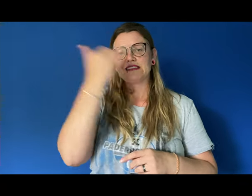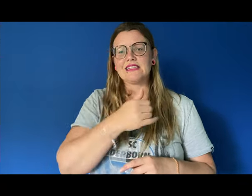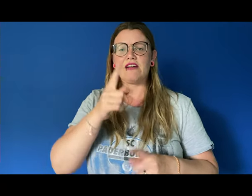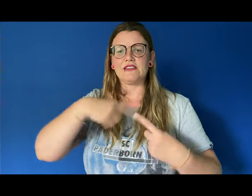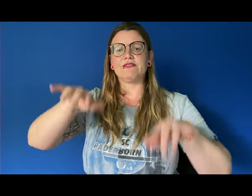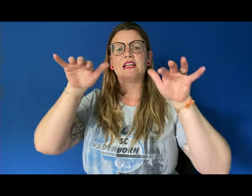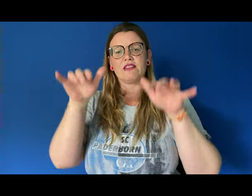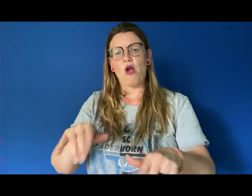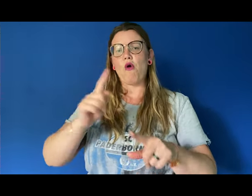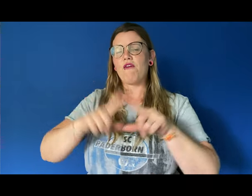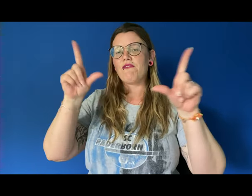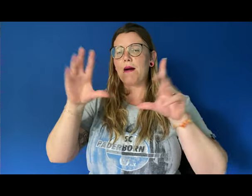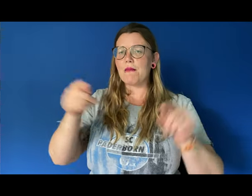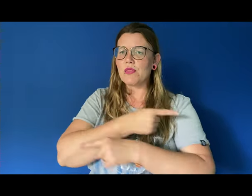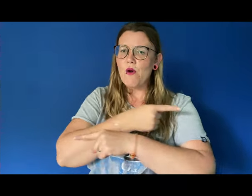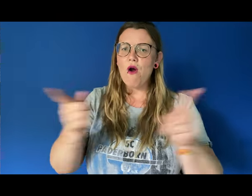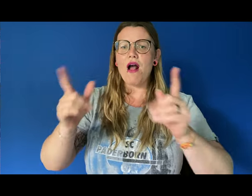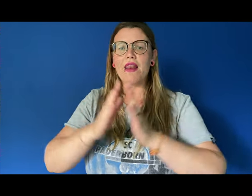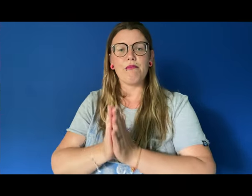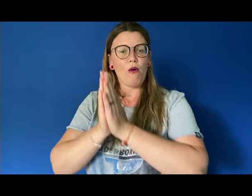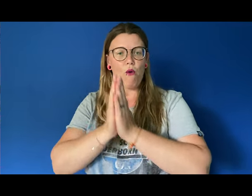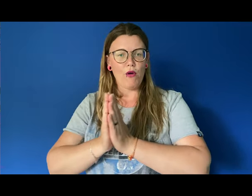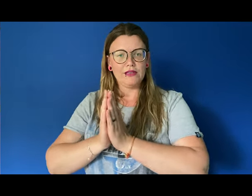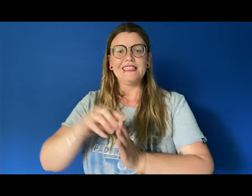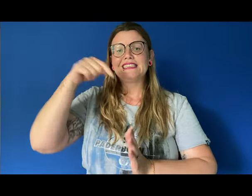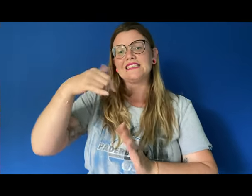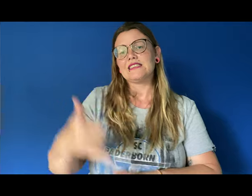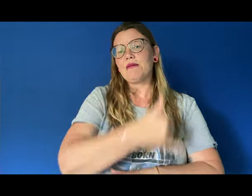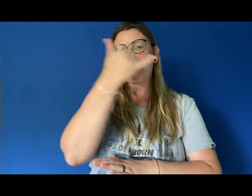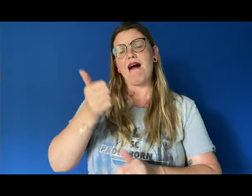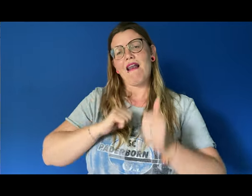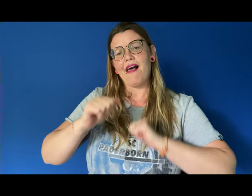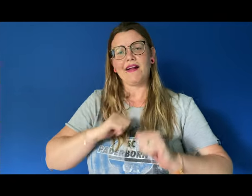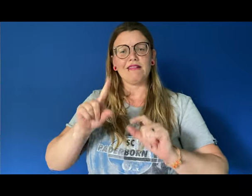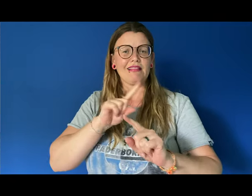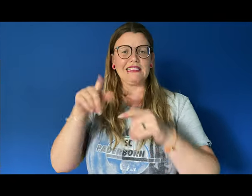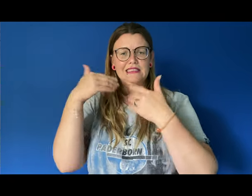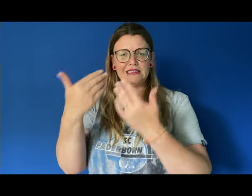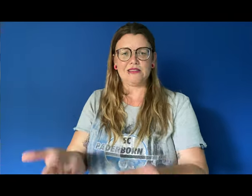wieder da und feiern mit euch Libori Oh, Jahr soll's leider nicht so sein